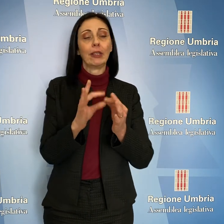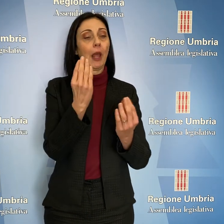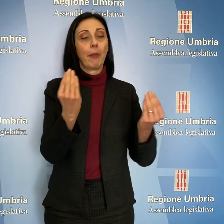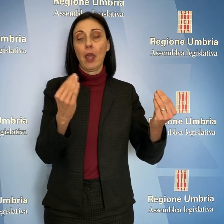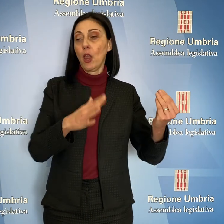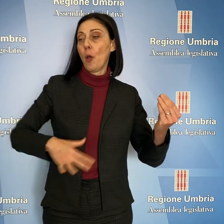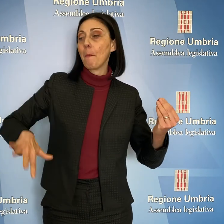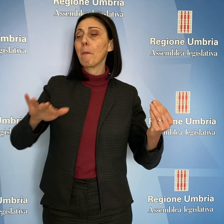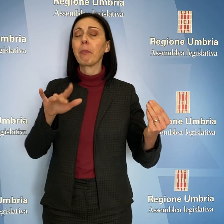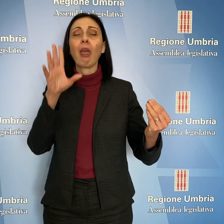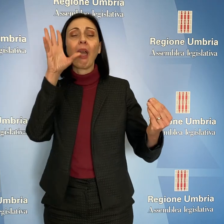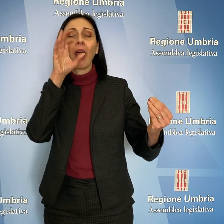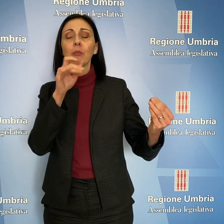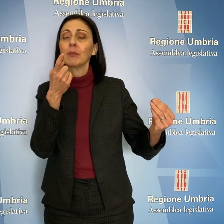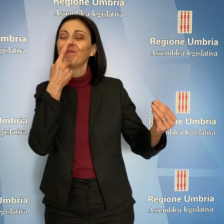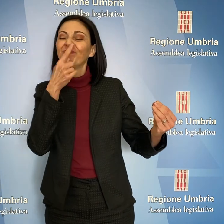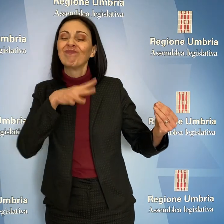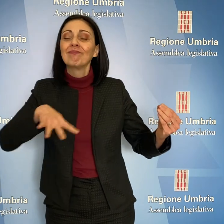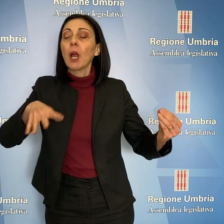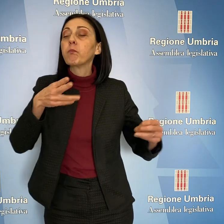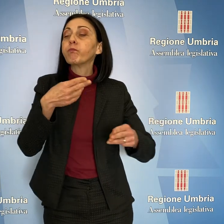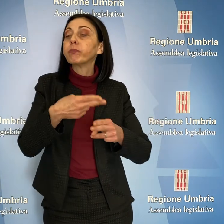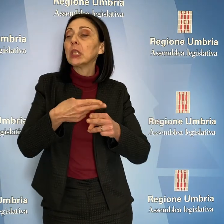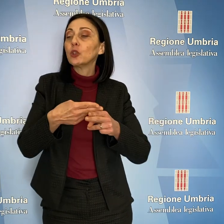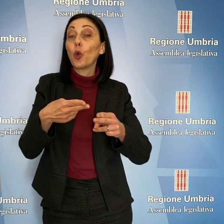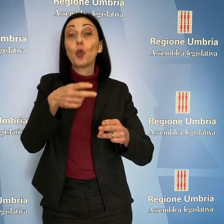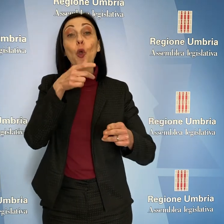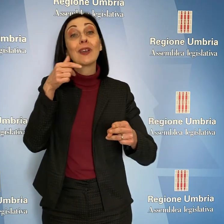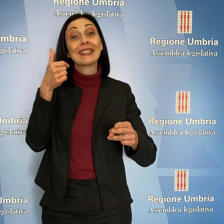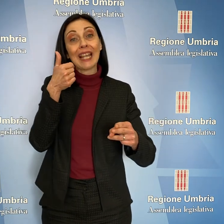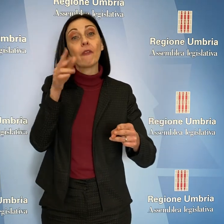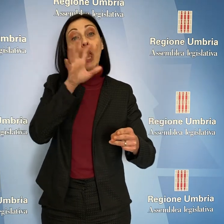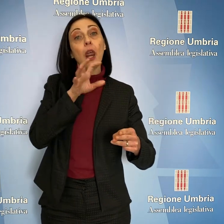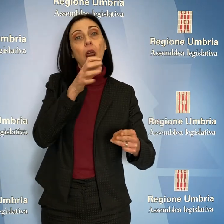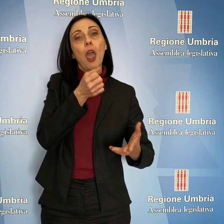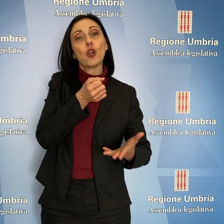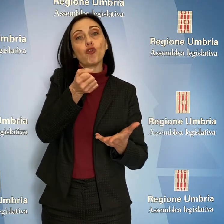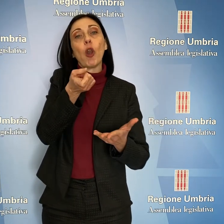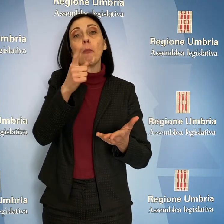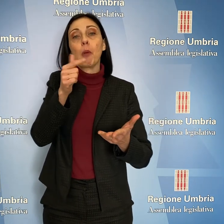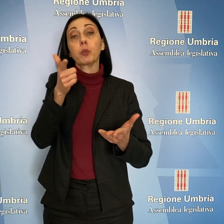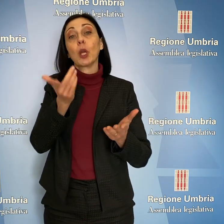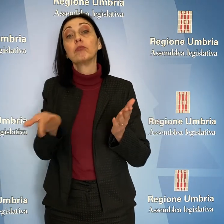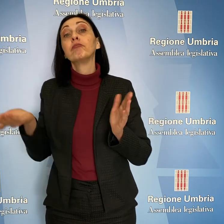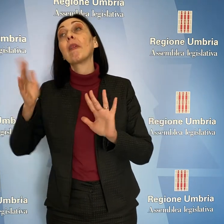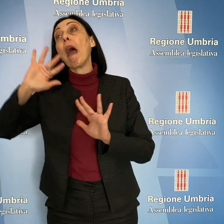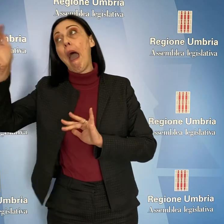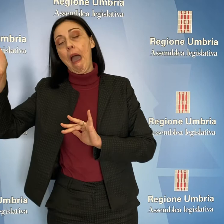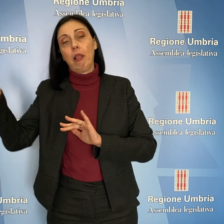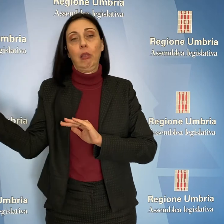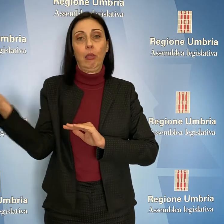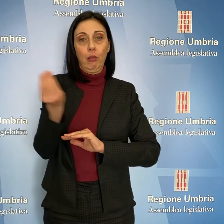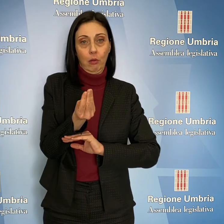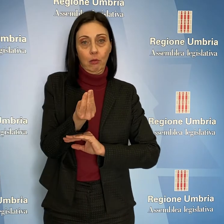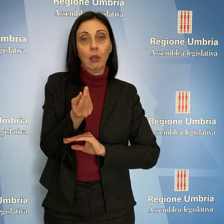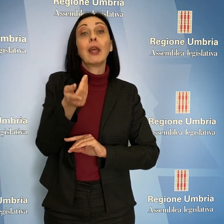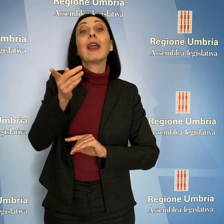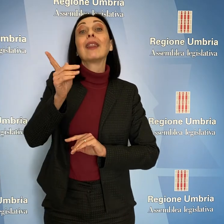contezza delle necessità dei territori. Servono risorse regionali a detto ma anche di livello superiore. Metteremo insieme un